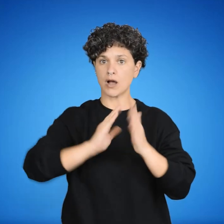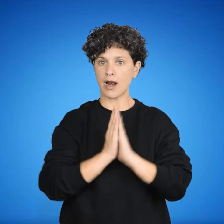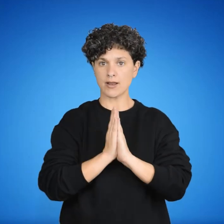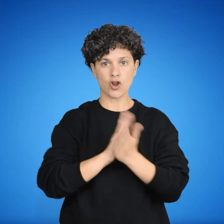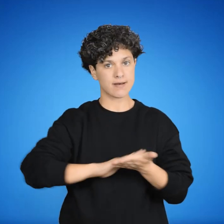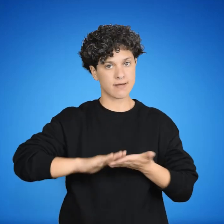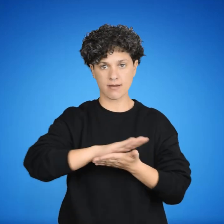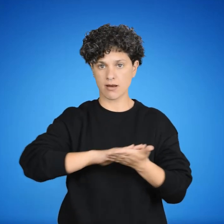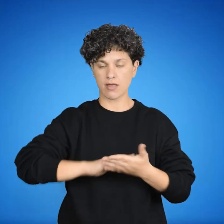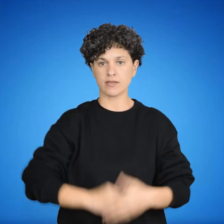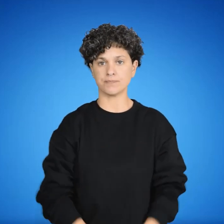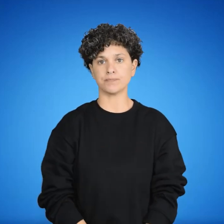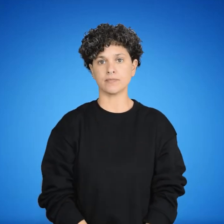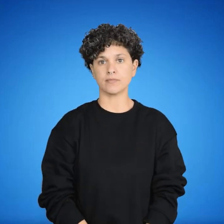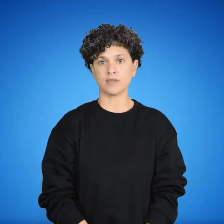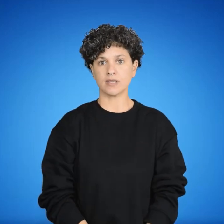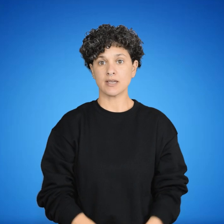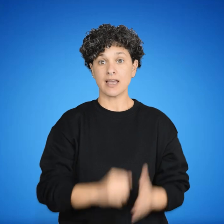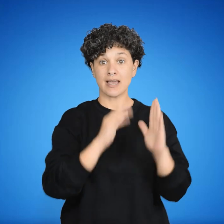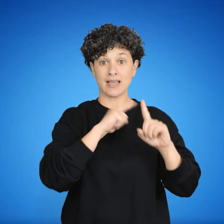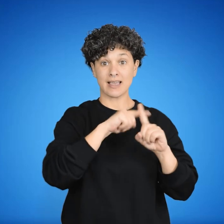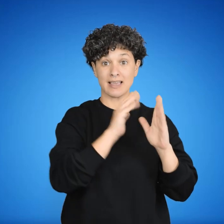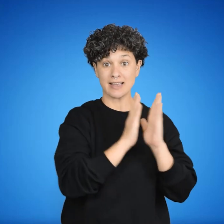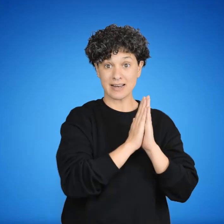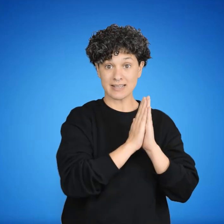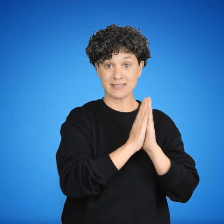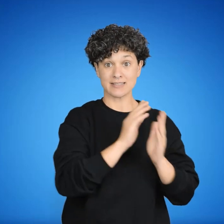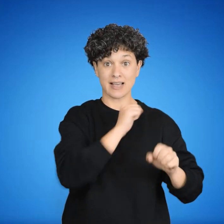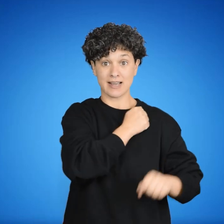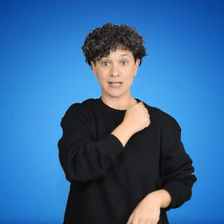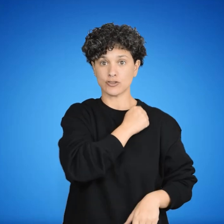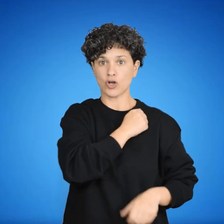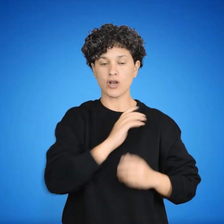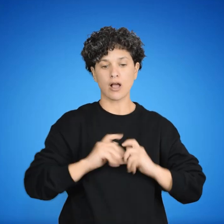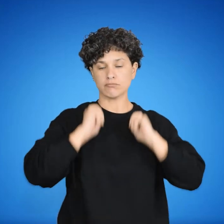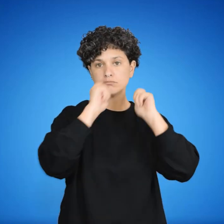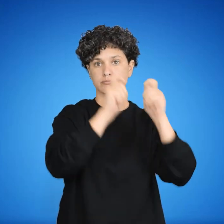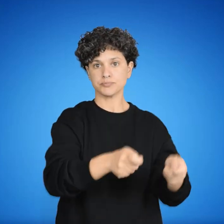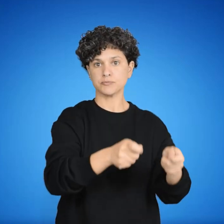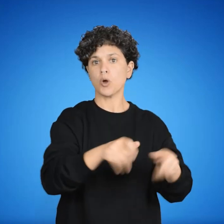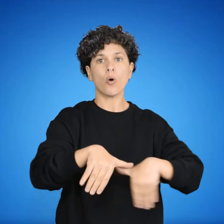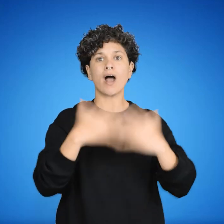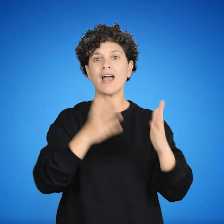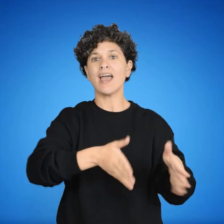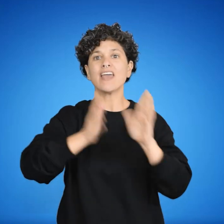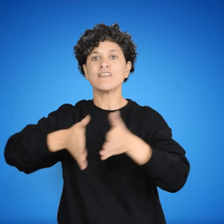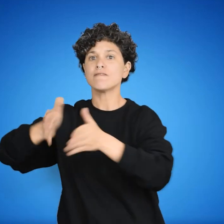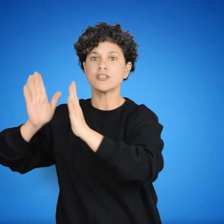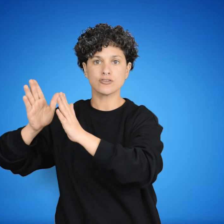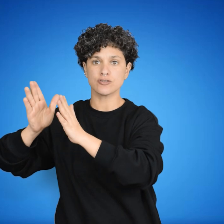alguna. Reconoce a la Iglesia Católica el dominio de todos los templos que hayan sido total o parcialmente construidos con fondos